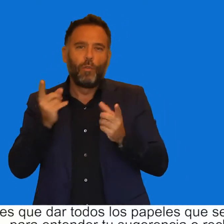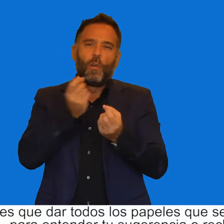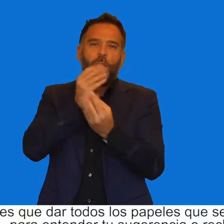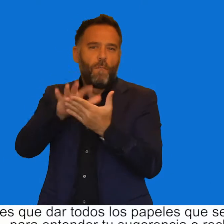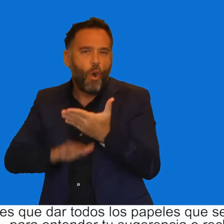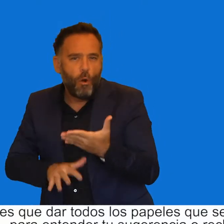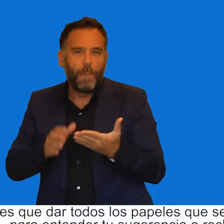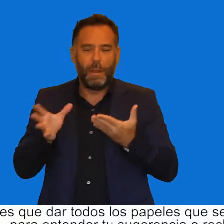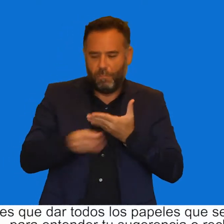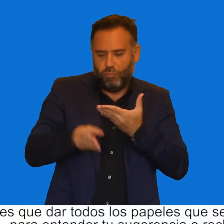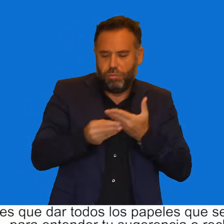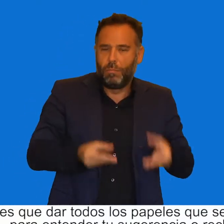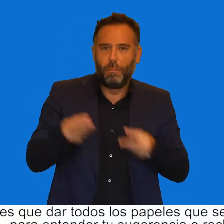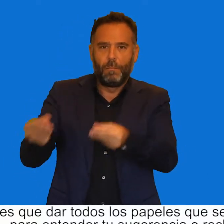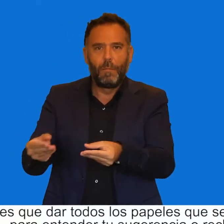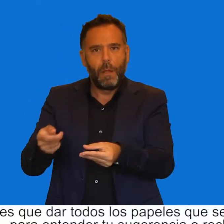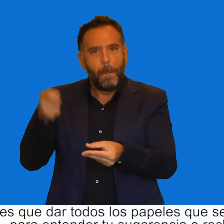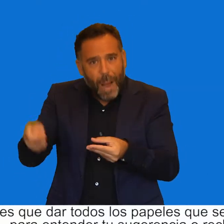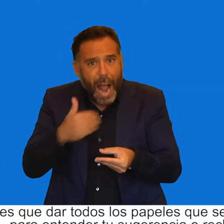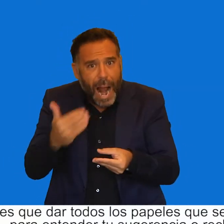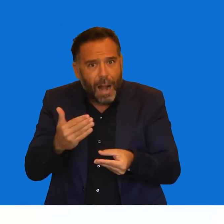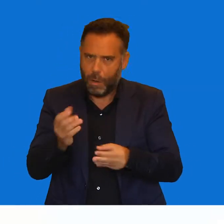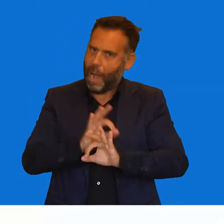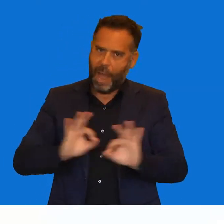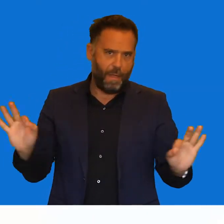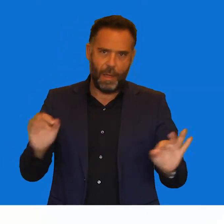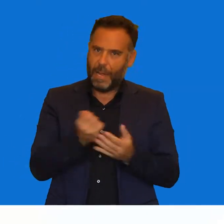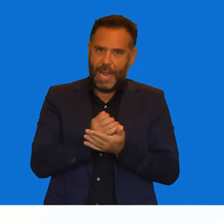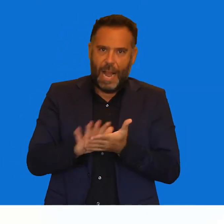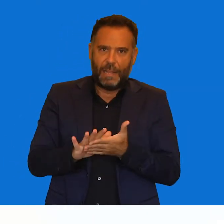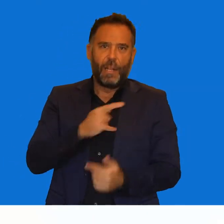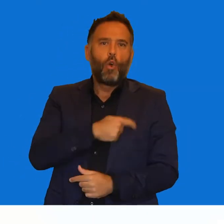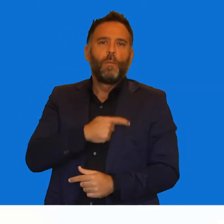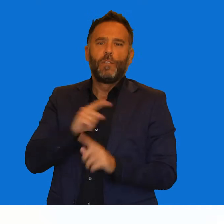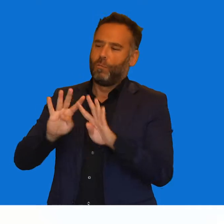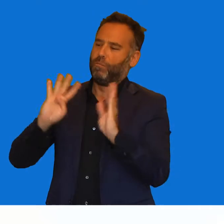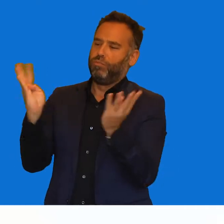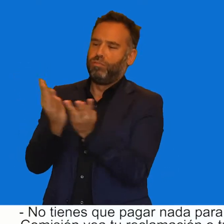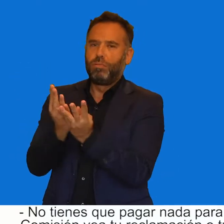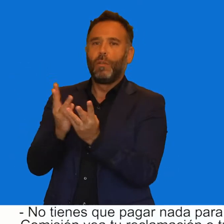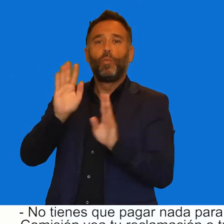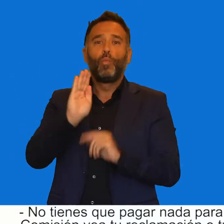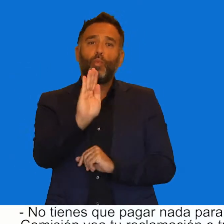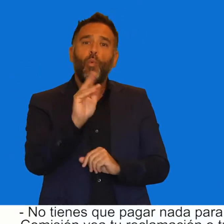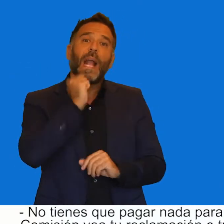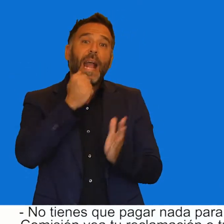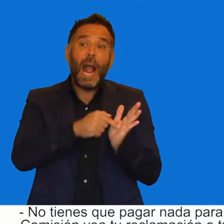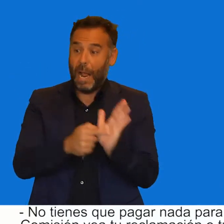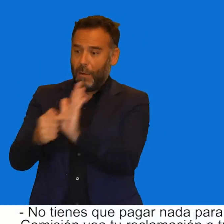para entender tu sugerencia o reclamación. ¿Tengo que pagar algo? No tienes que pagar nada para que la